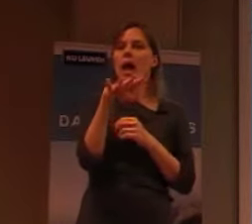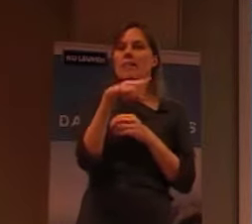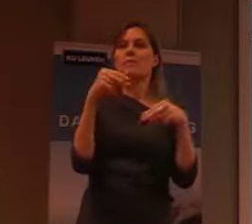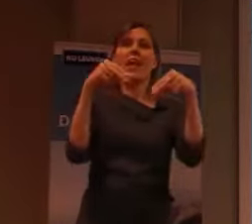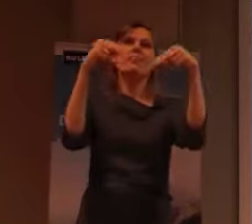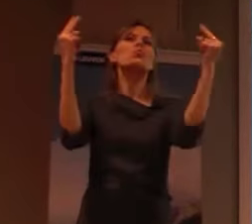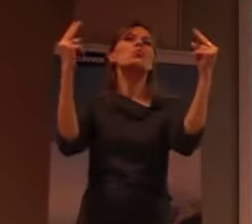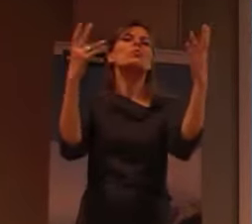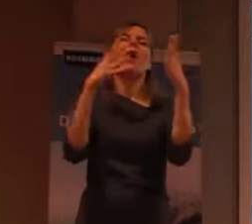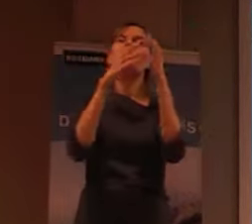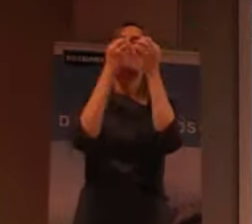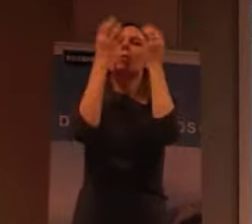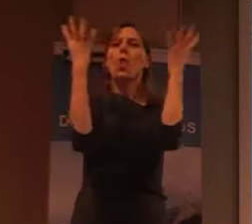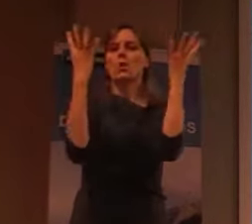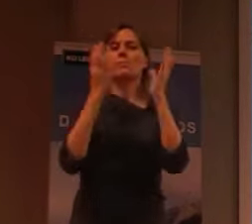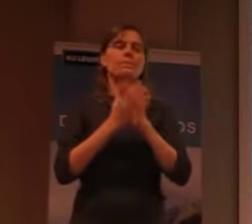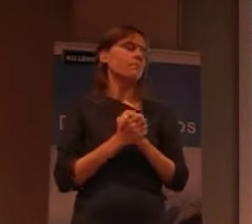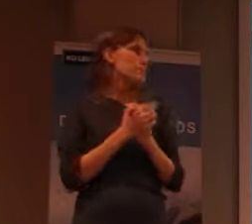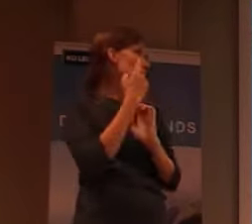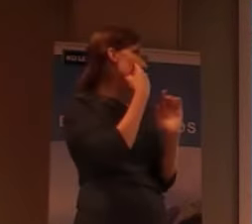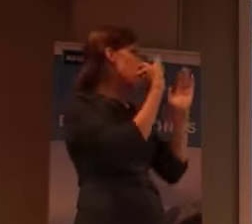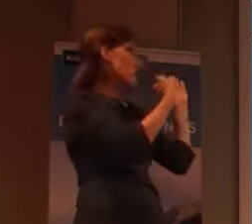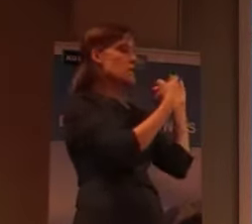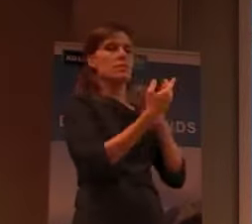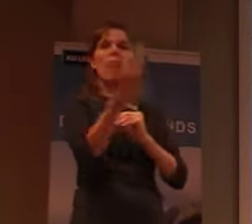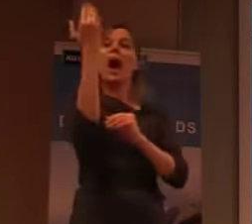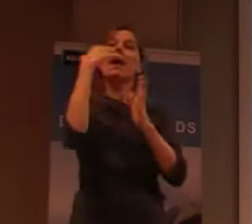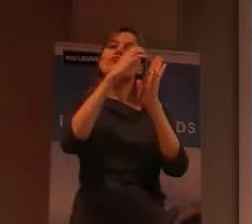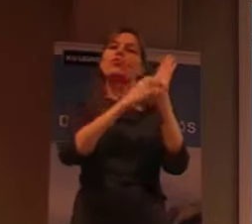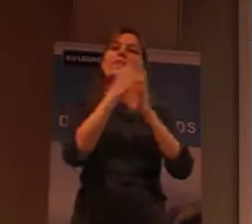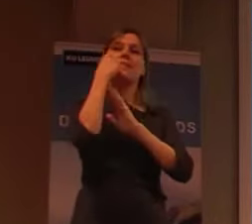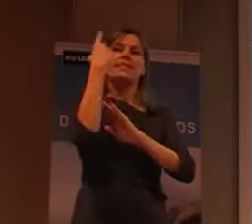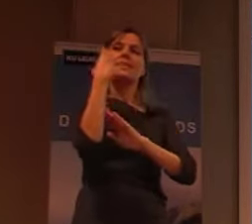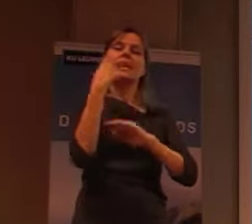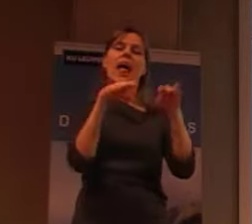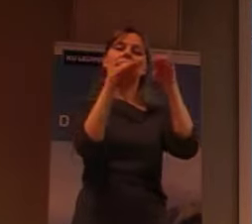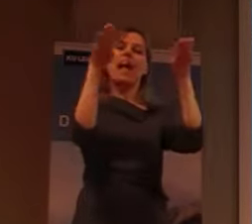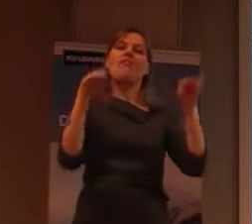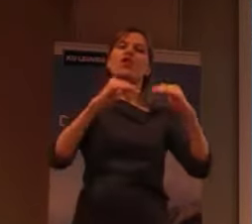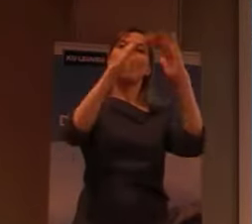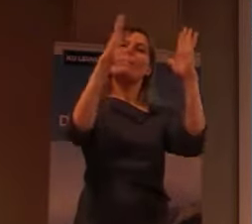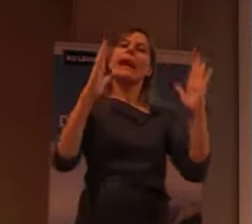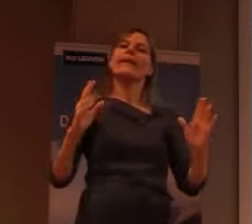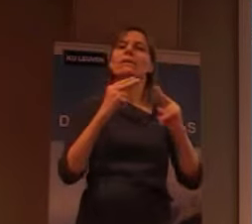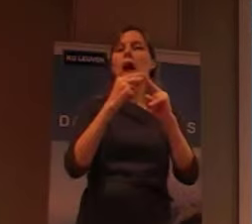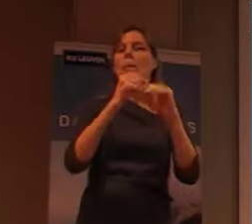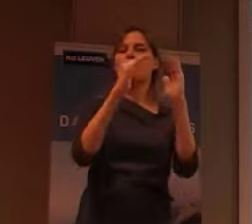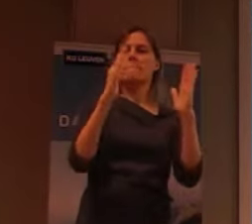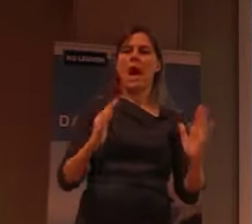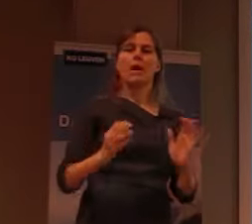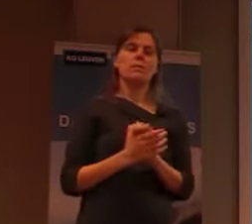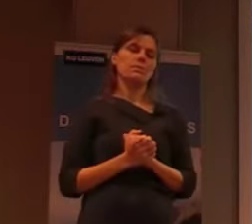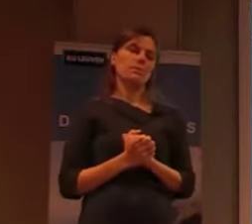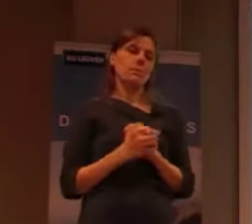mooie plekken. Dus je ziet hier op de achtergrond de tafelplek. Dus dat is eigenlijk een